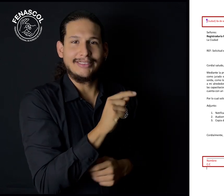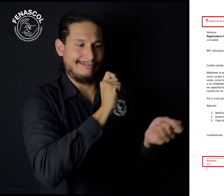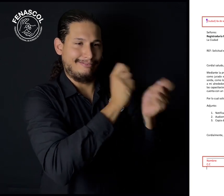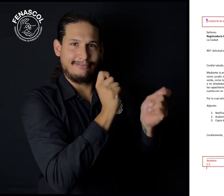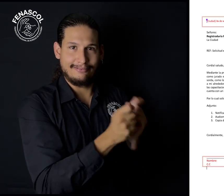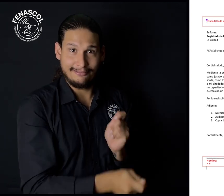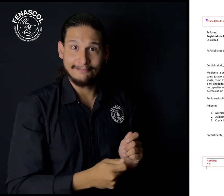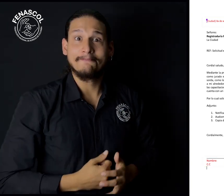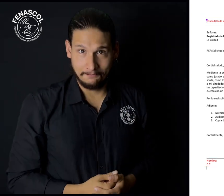modificar.